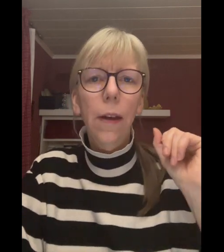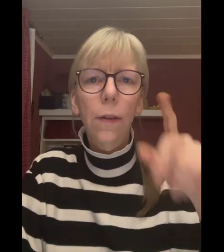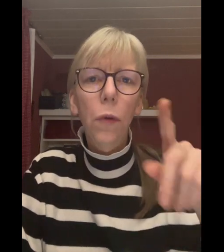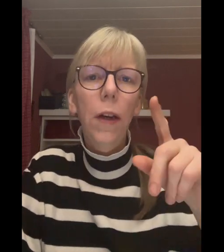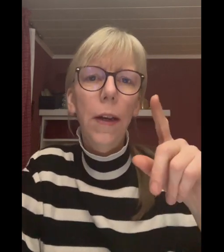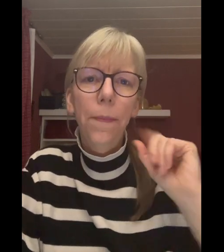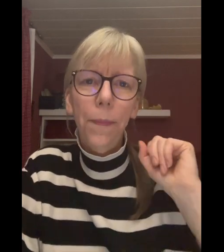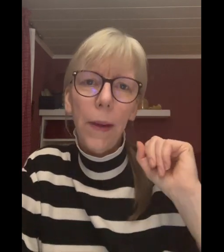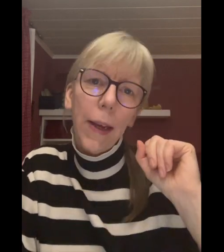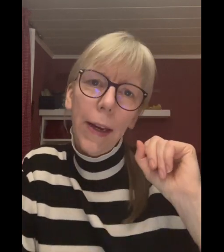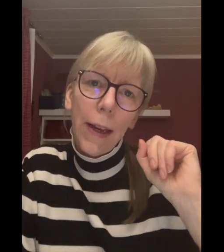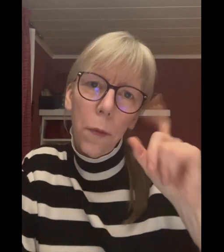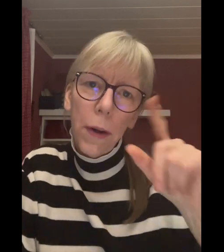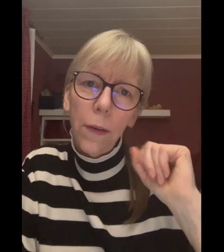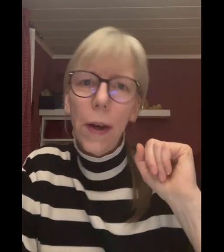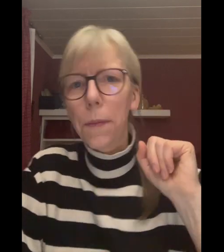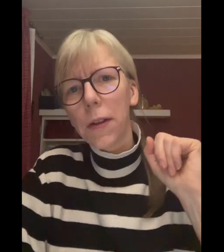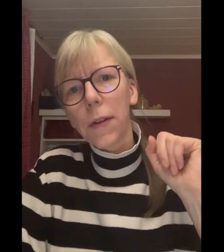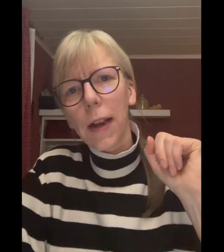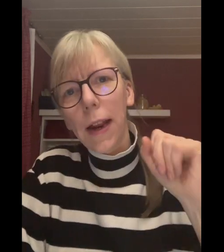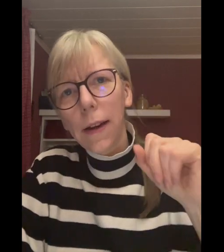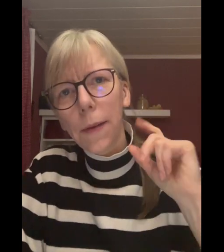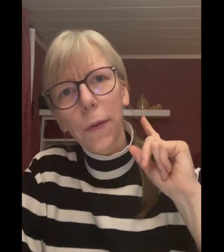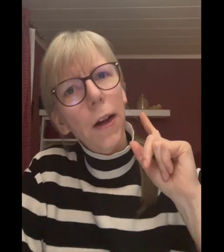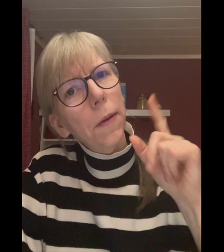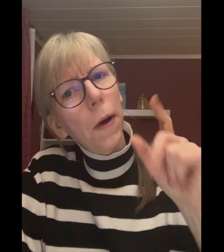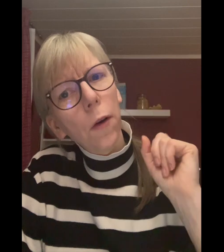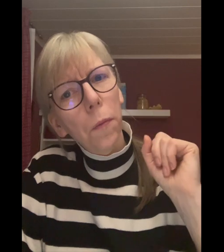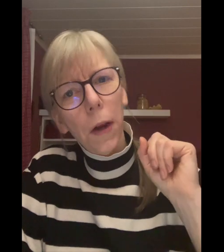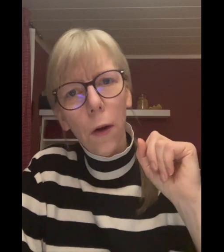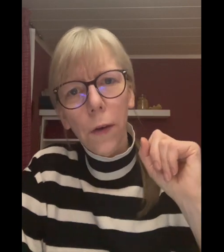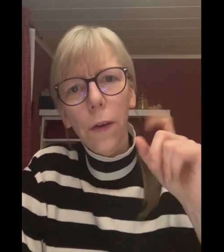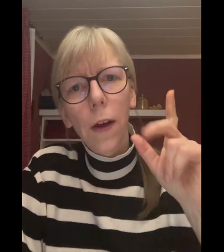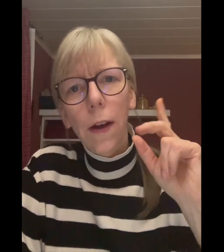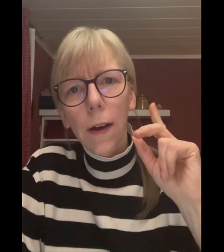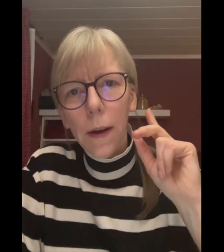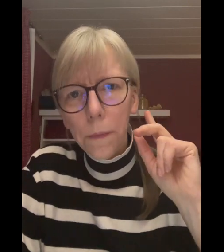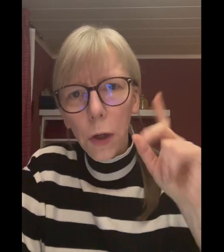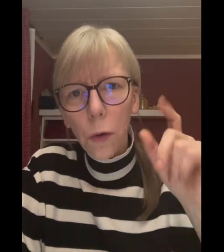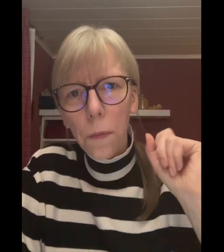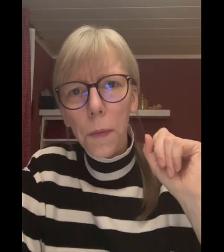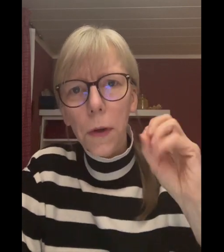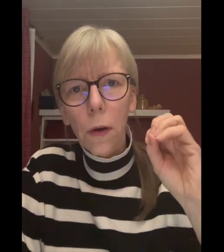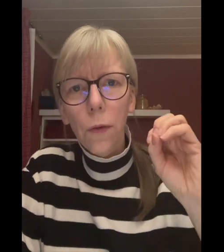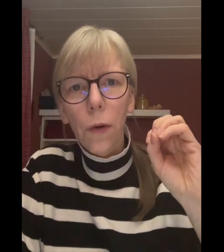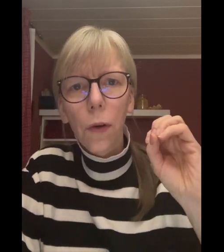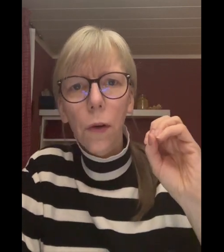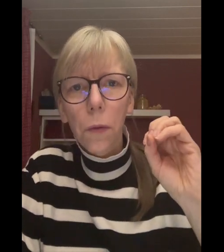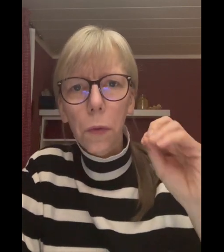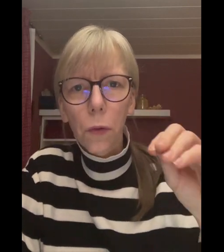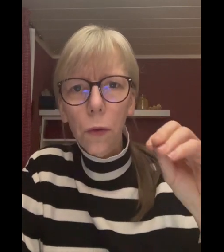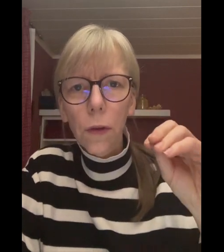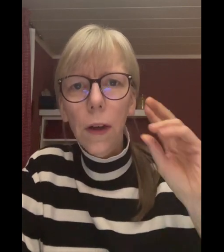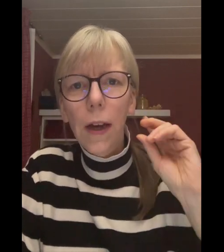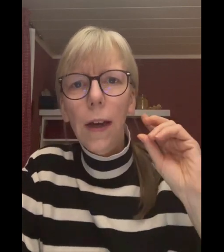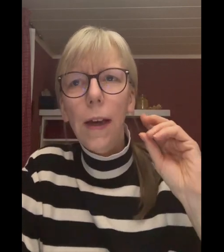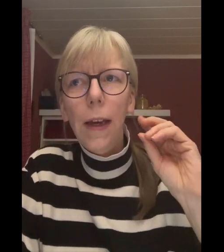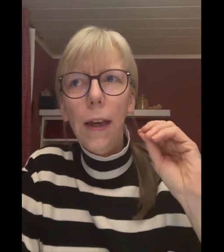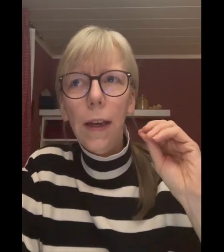So ihr Lieben, ich glaube, dass ihr wieder ein bisschen was gelernt habt für all die Magen-OP-Leute. Schaut nochmal bitte auf eure Produkte. Ich